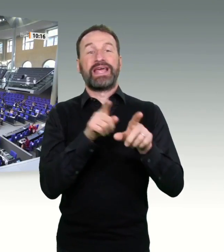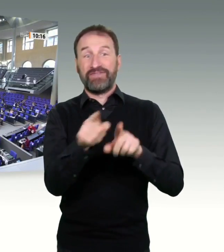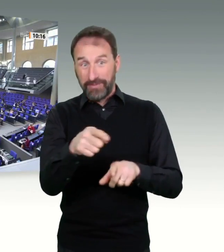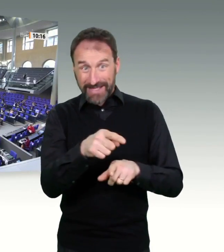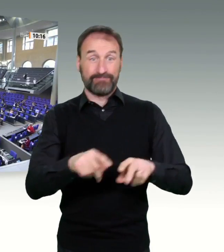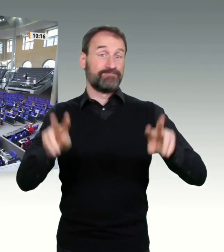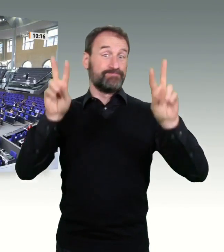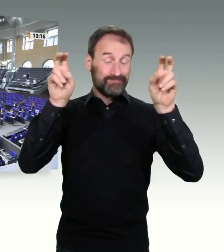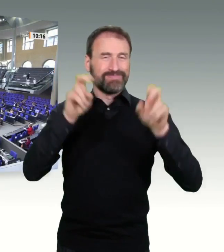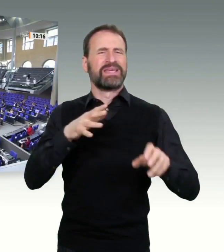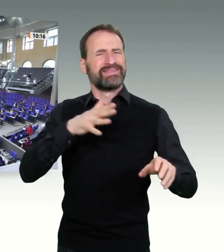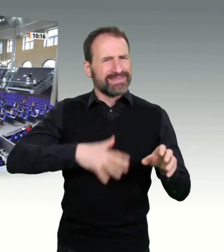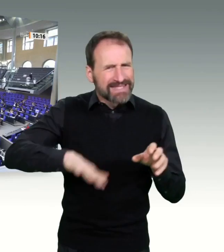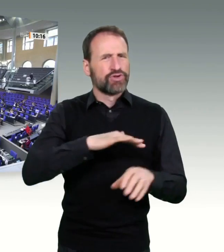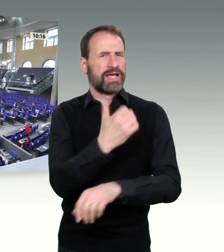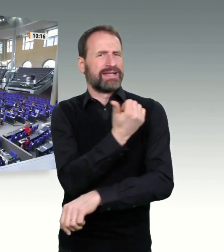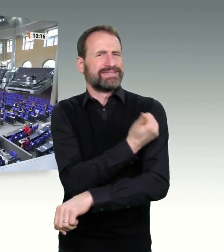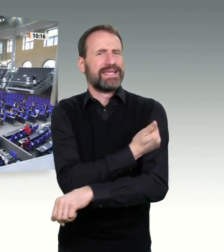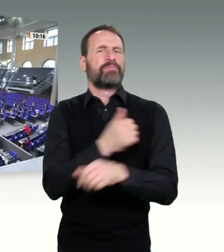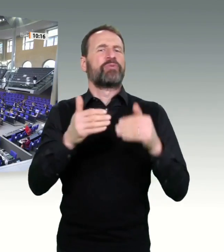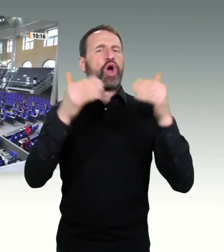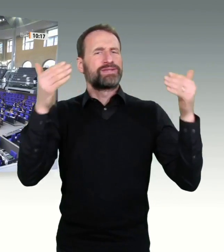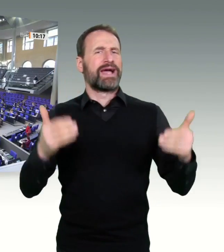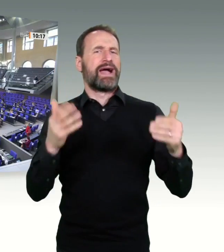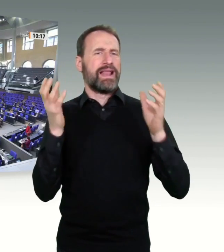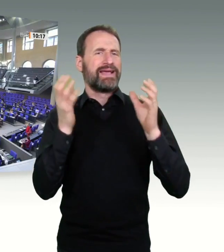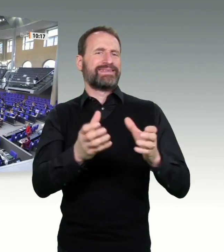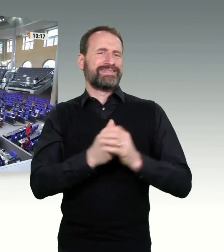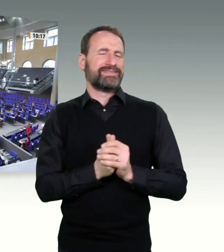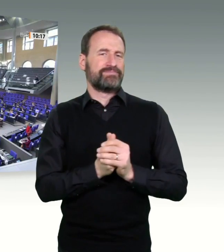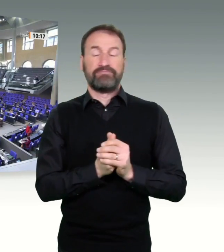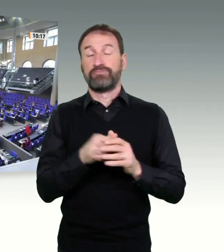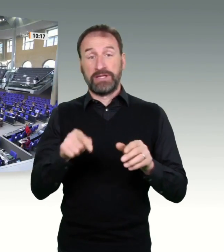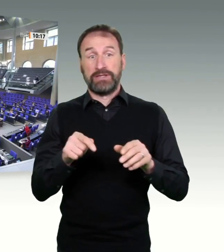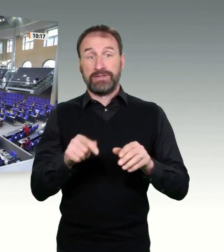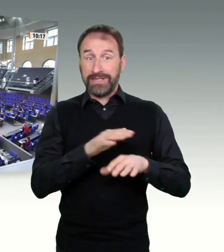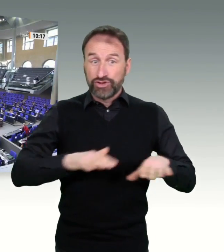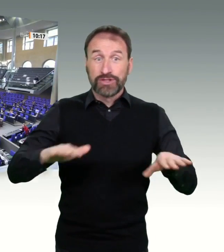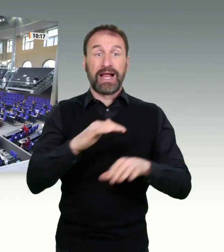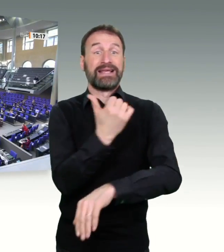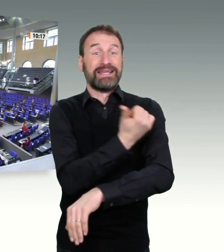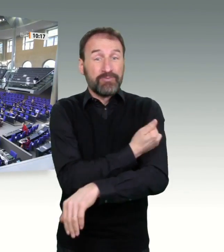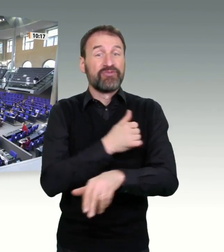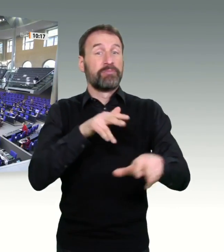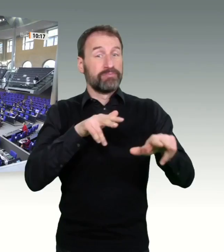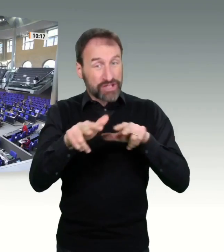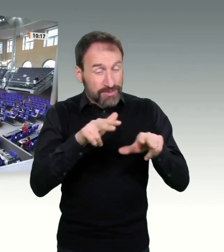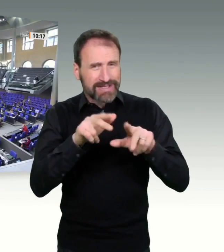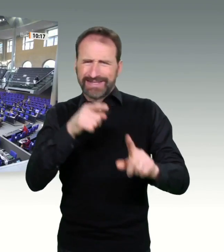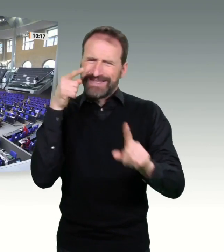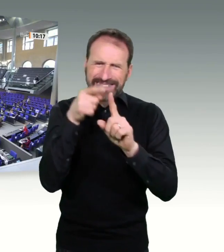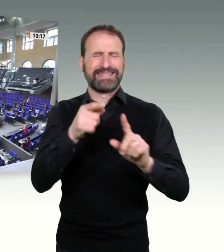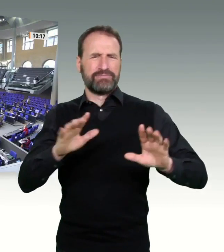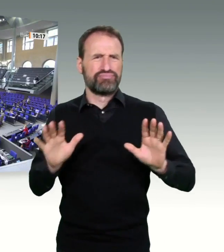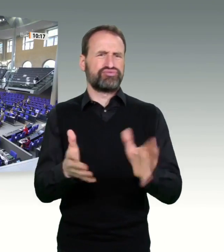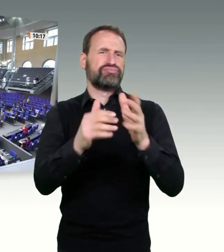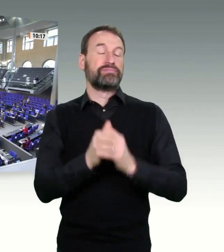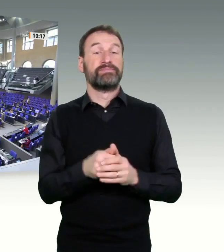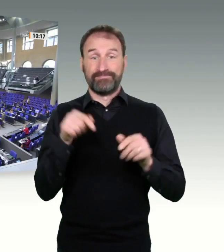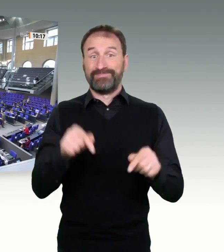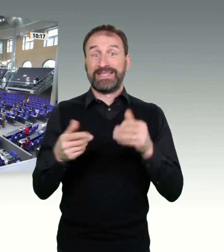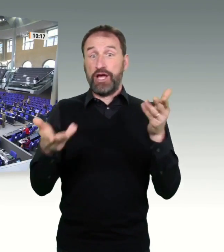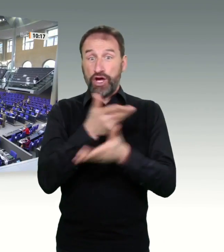wenn